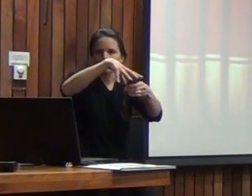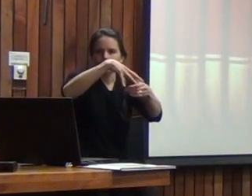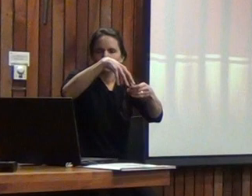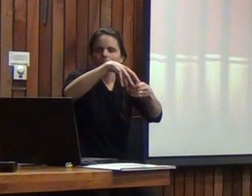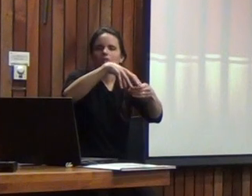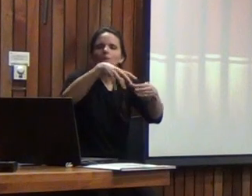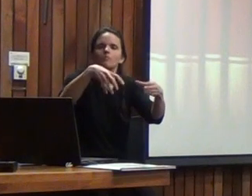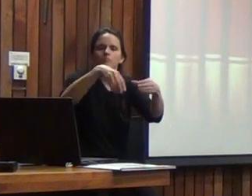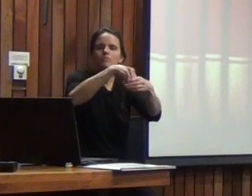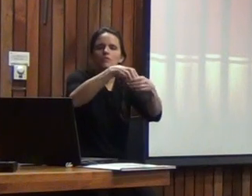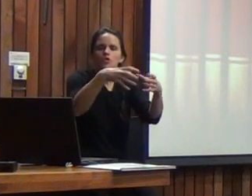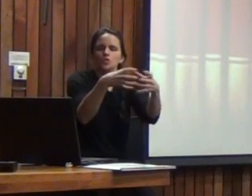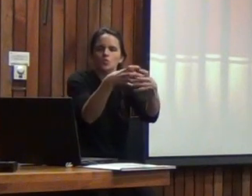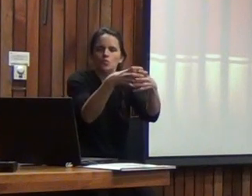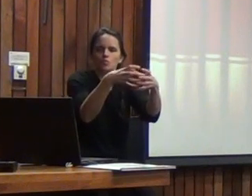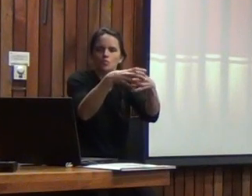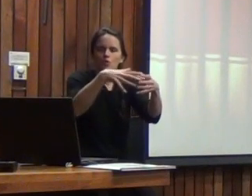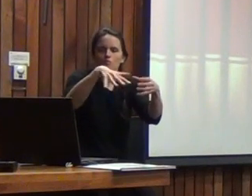la población nacional